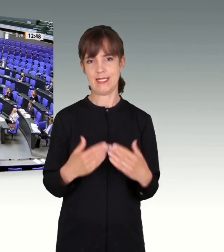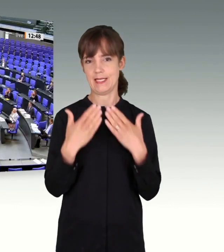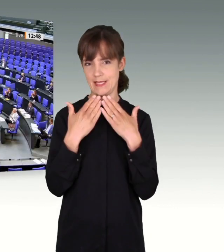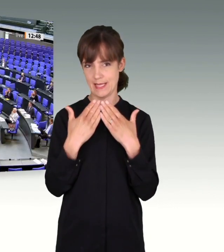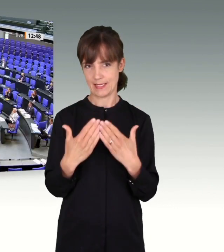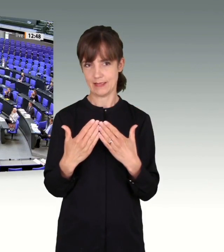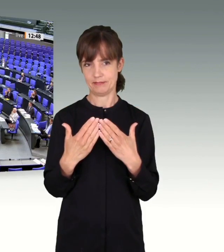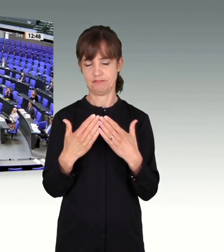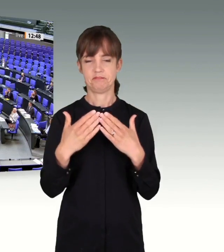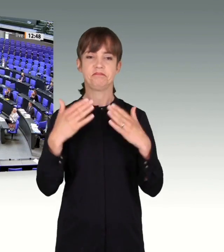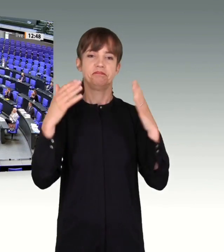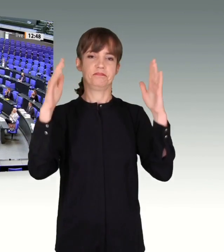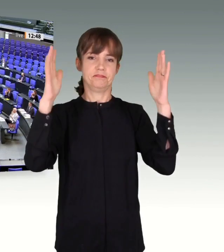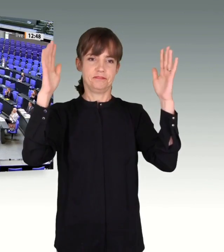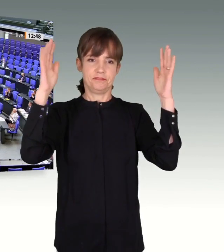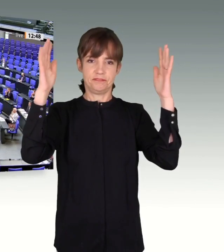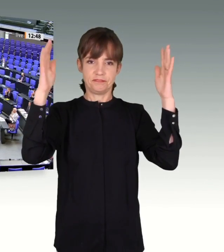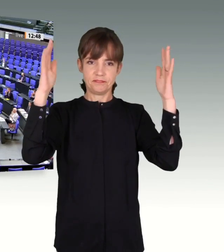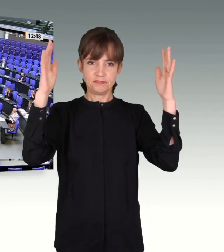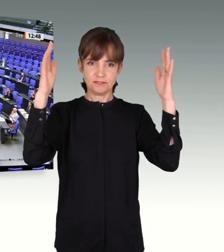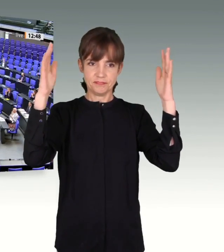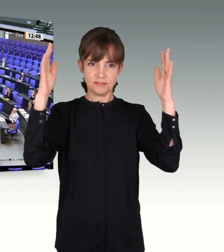Vielen Dank, Dr. Irene Mihalic.